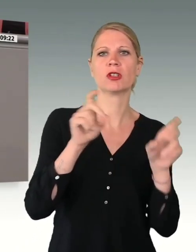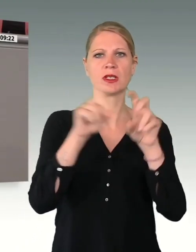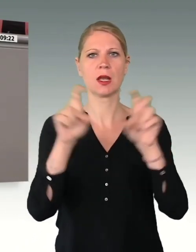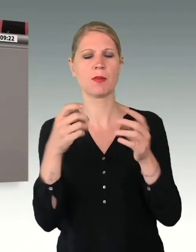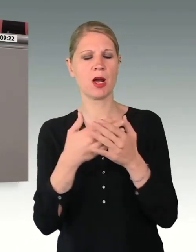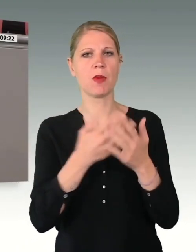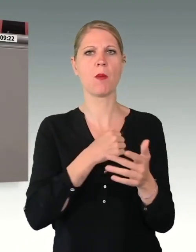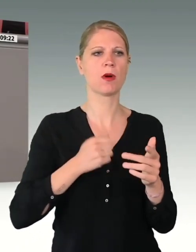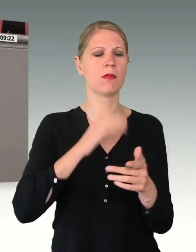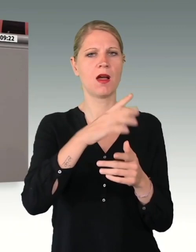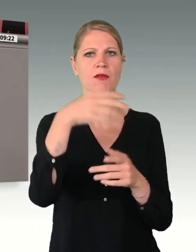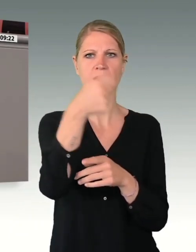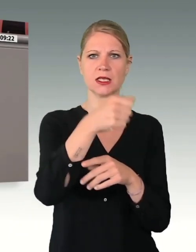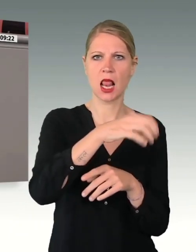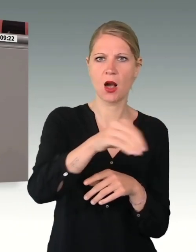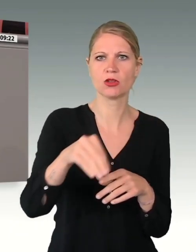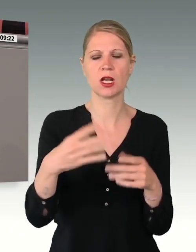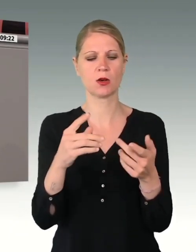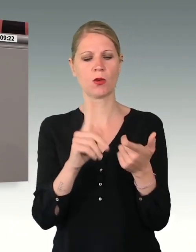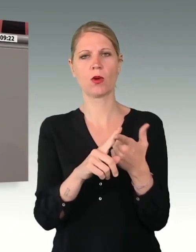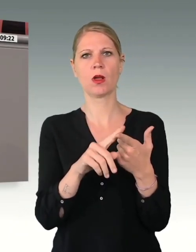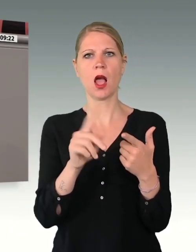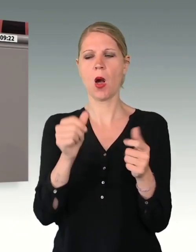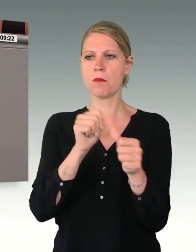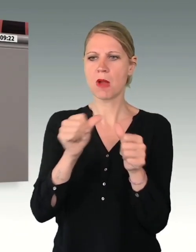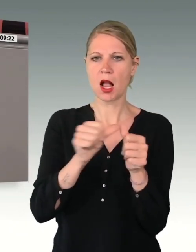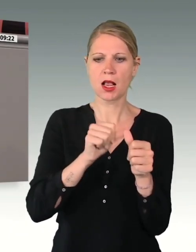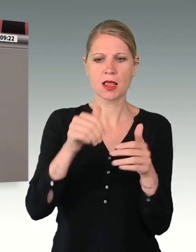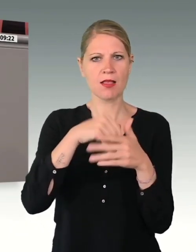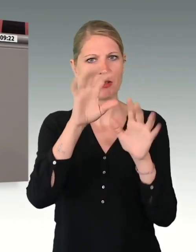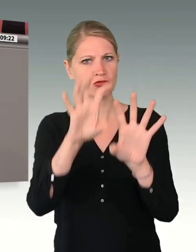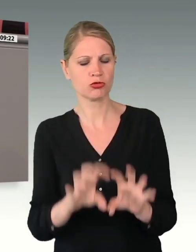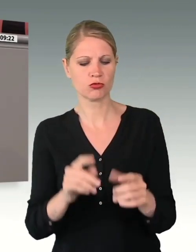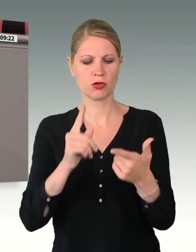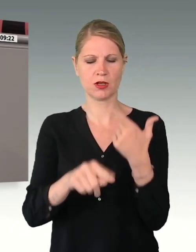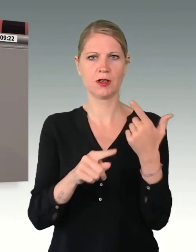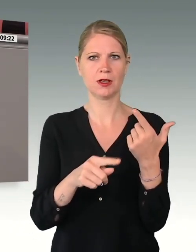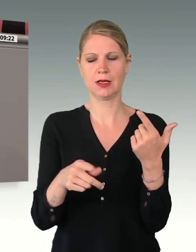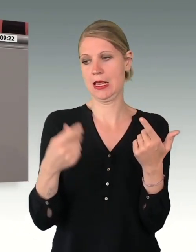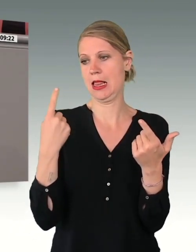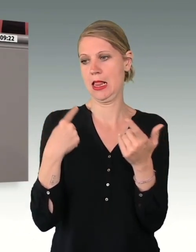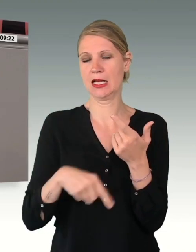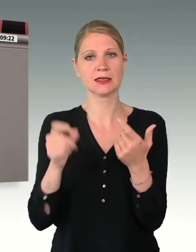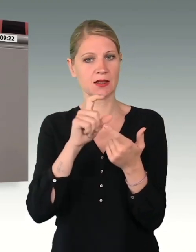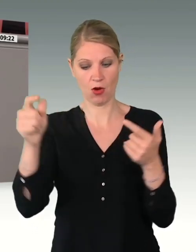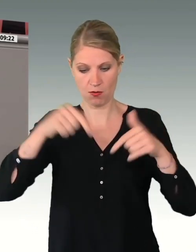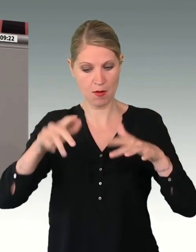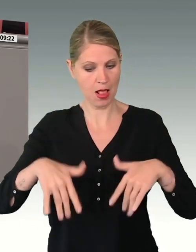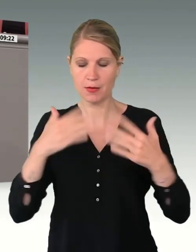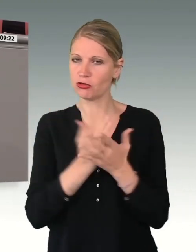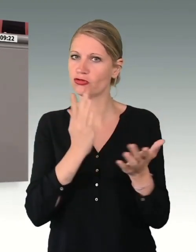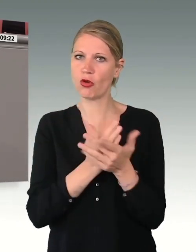Bundeswehr, die ausbaufähige Einsatzbereitschaft und mangelnde Infrastruktur, haben wir in den letzten Wochen hier im Parlament bereits